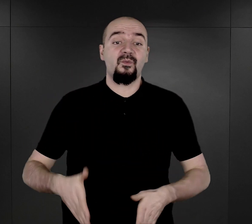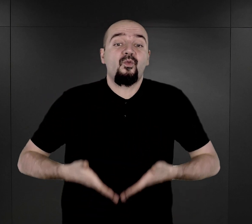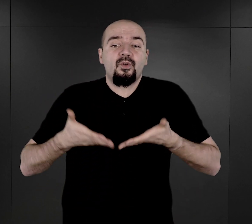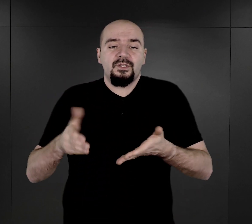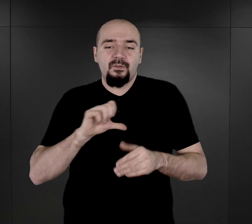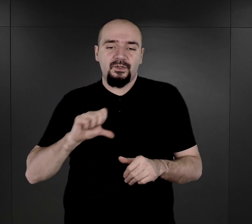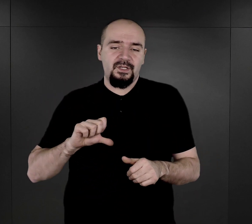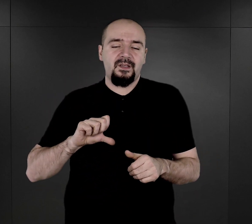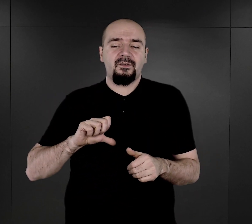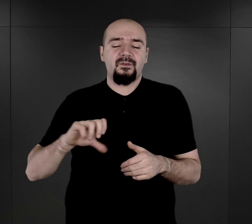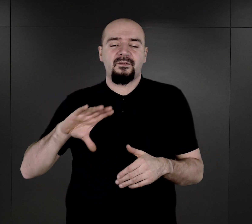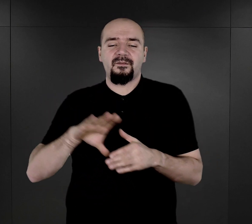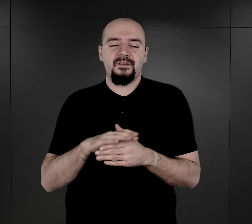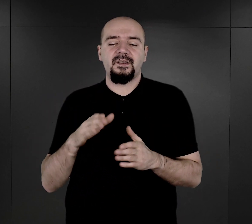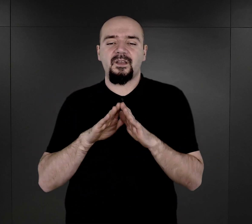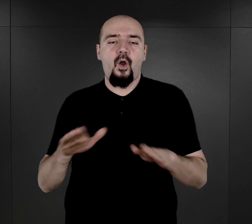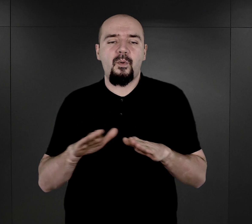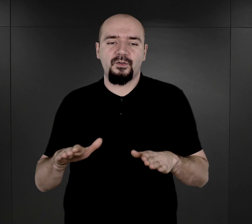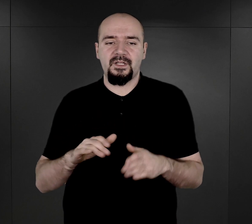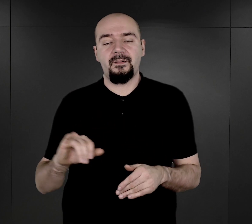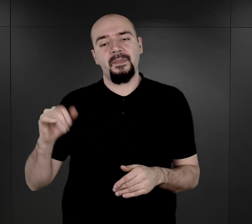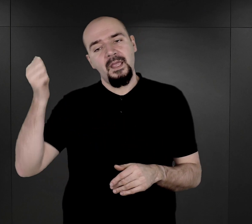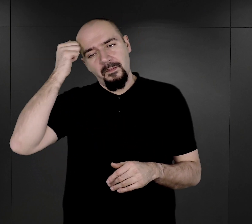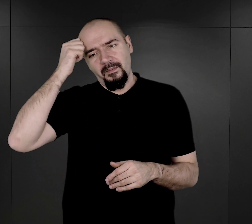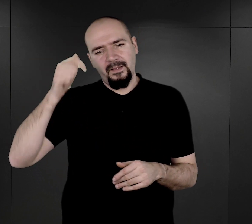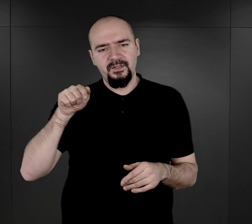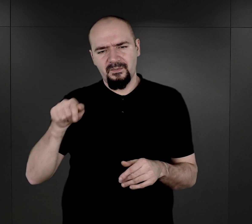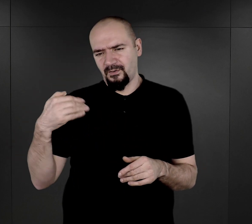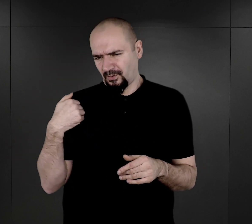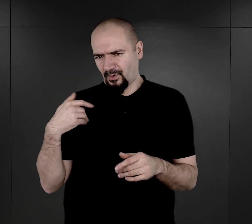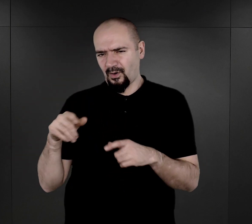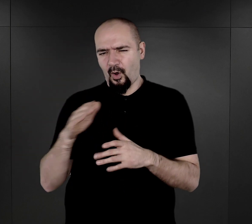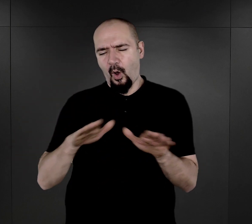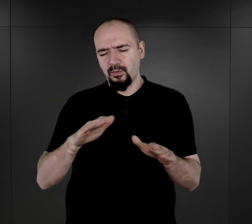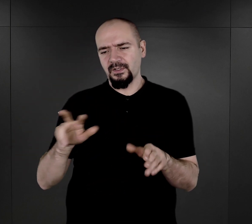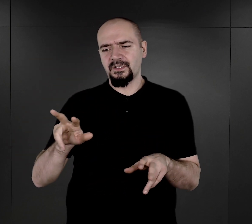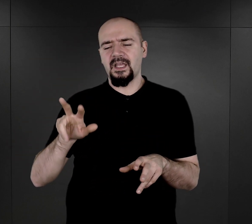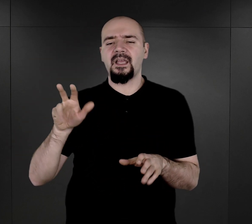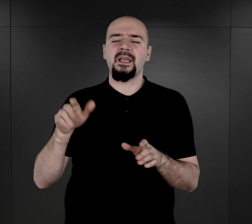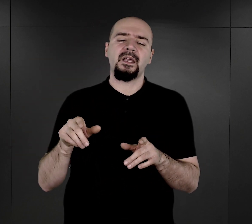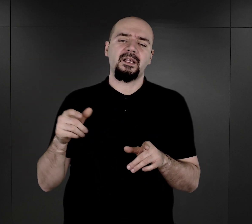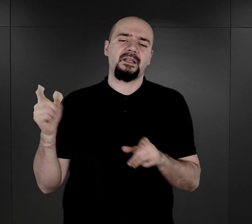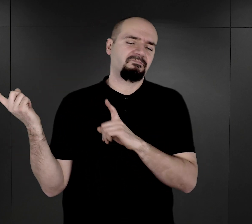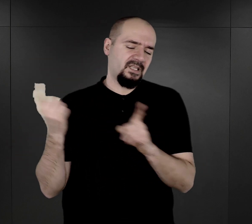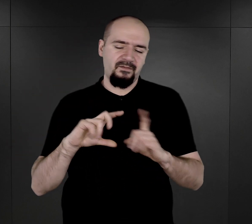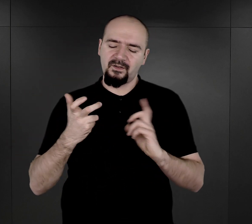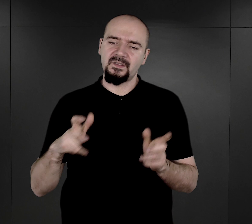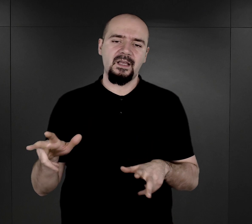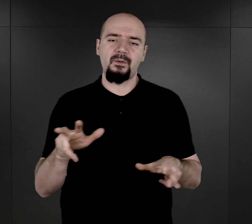Jak pamiętamy, był to obóz, gdzie kierowane były całe rodziny. Istniał on 17 miesięcy, więc był to